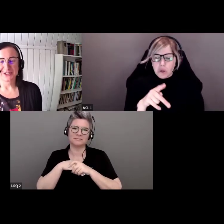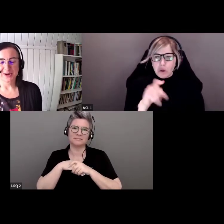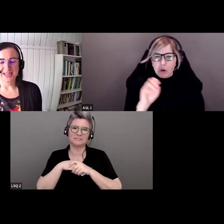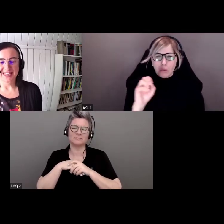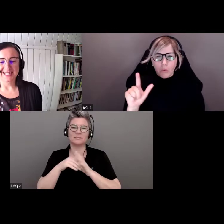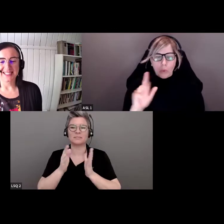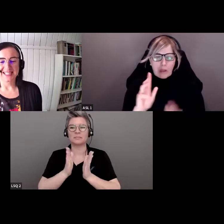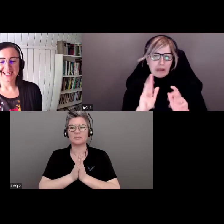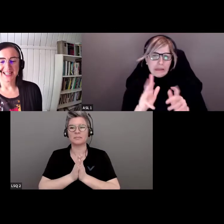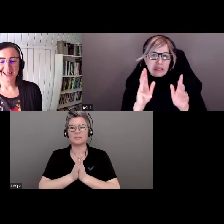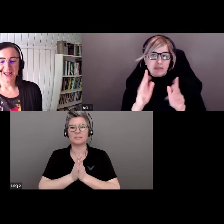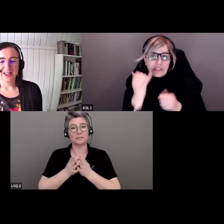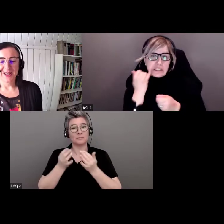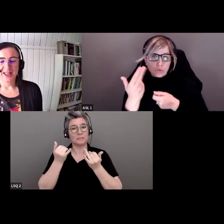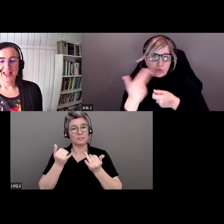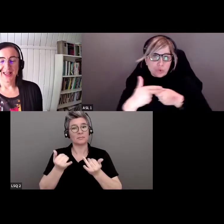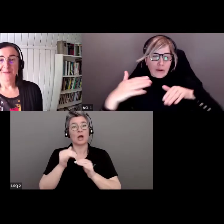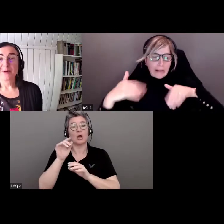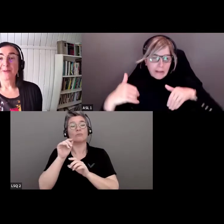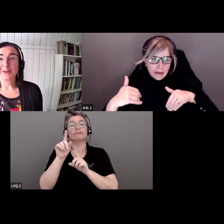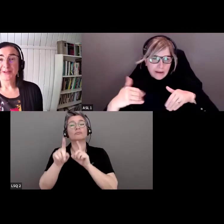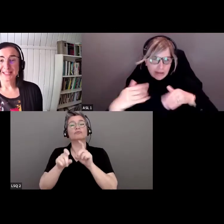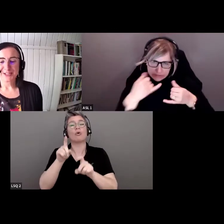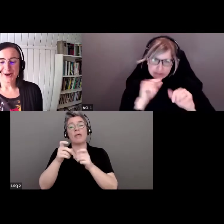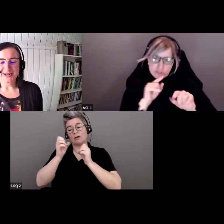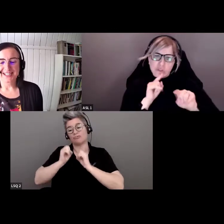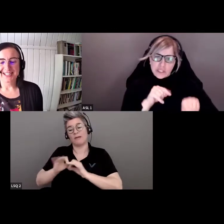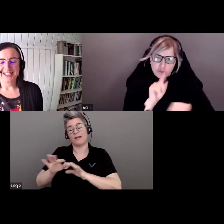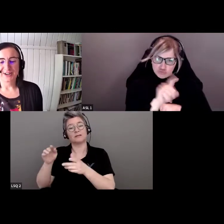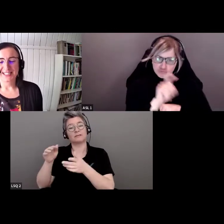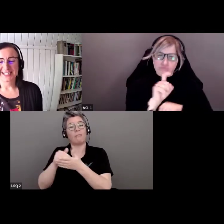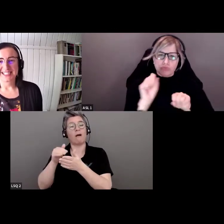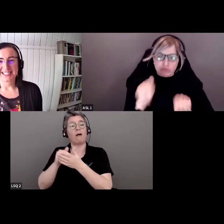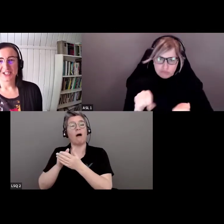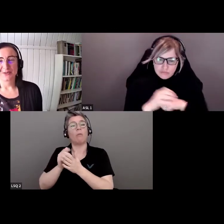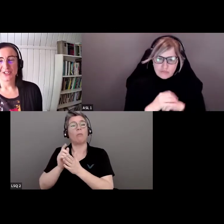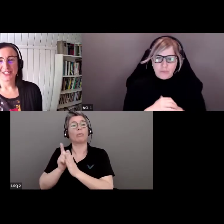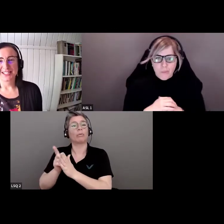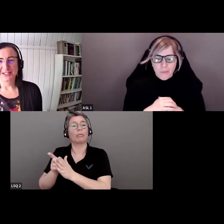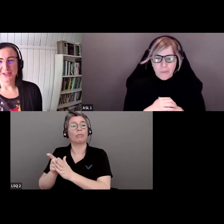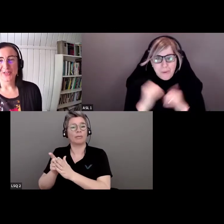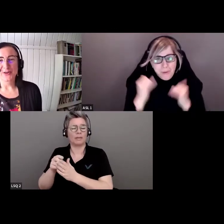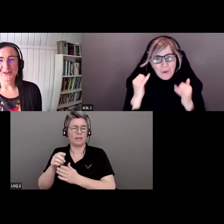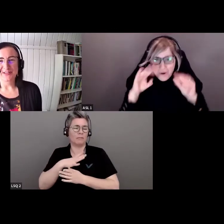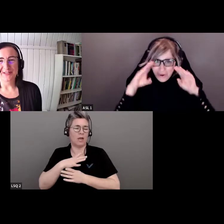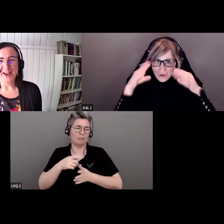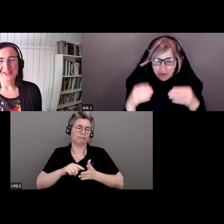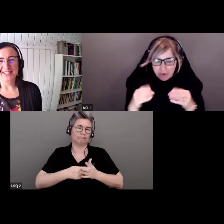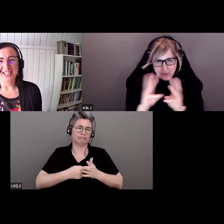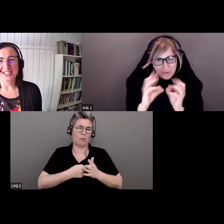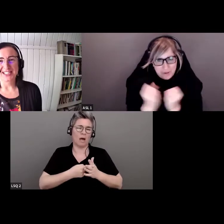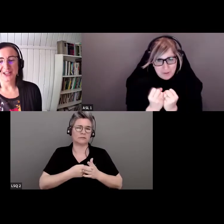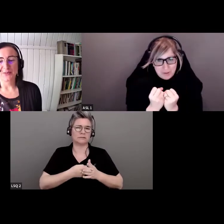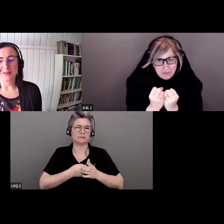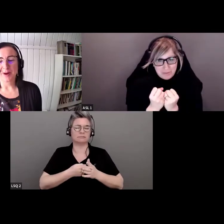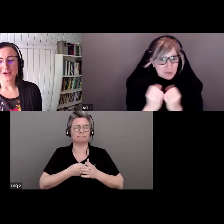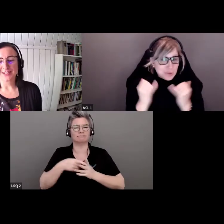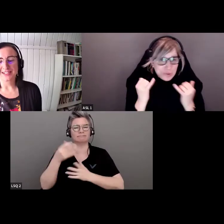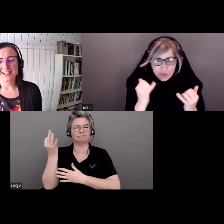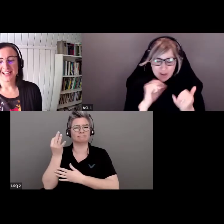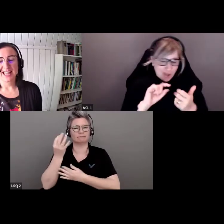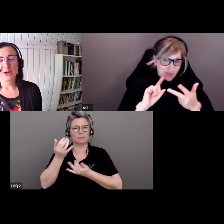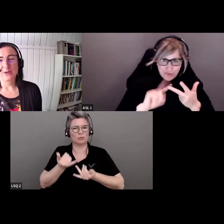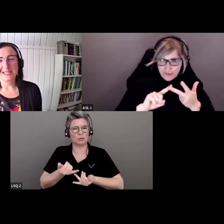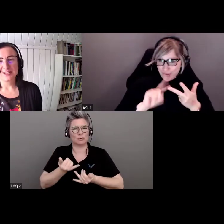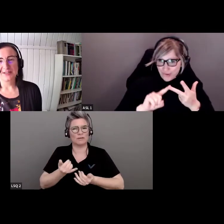Alors, nous laissons le sondage affiché encore quelques instants, mais nous allons commencer la séance d'aujourd